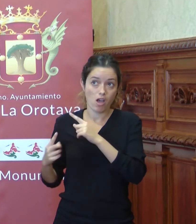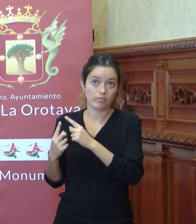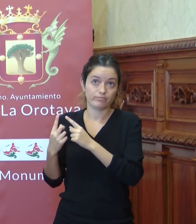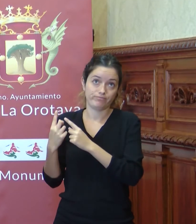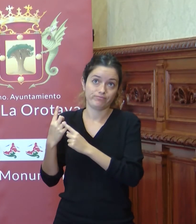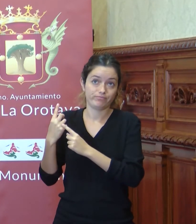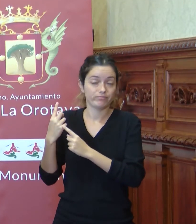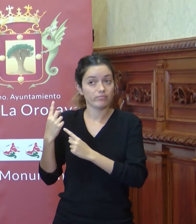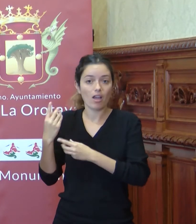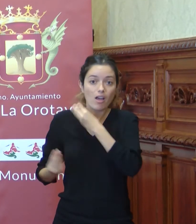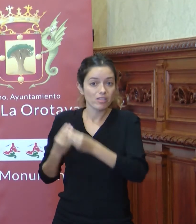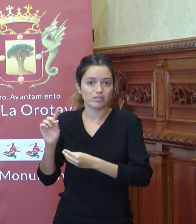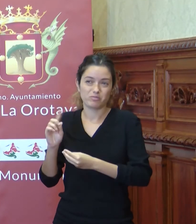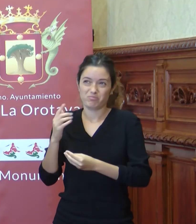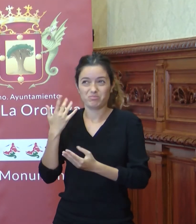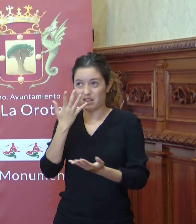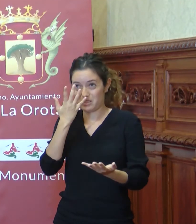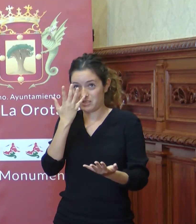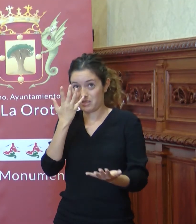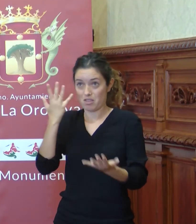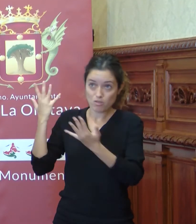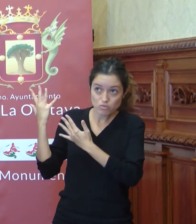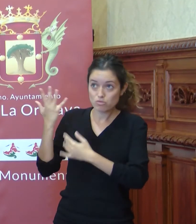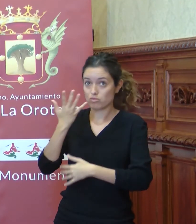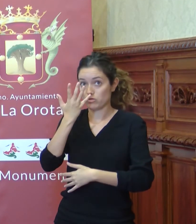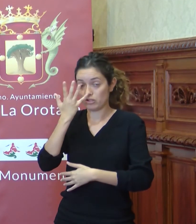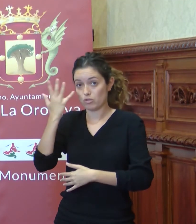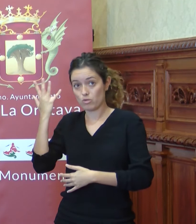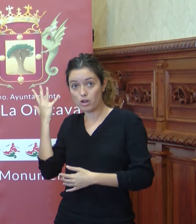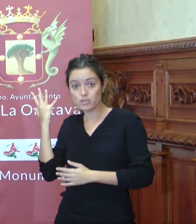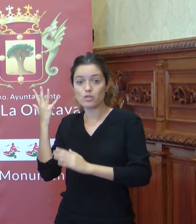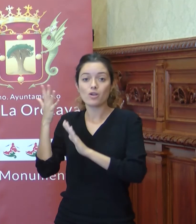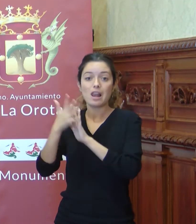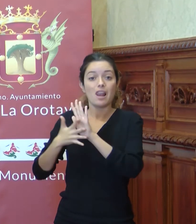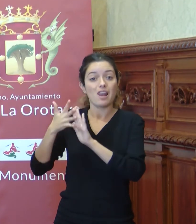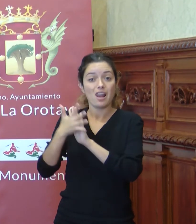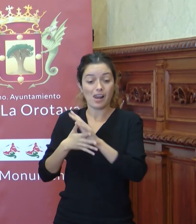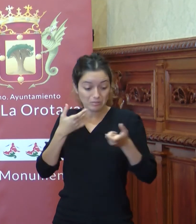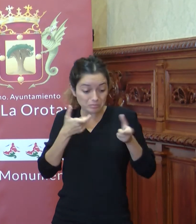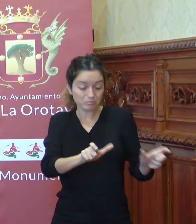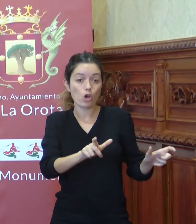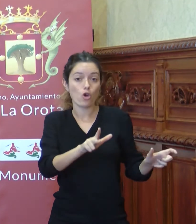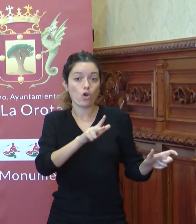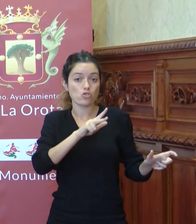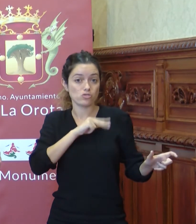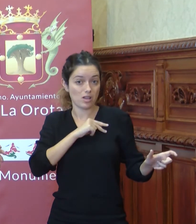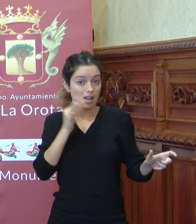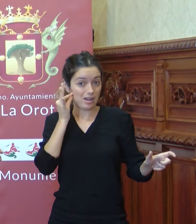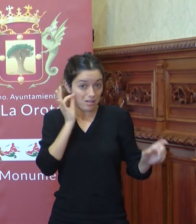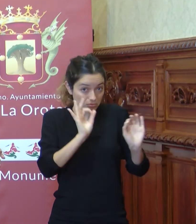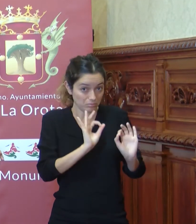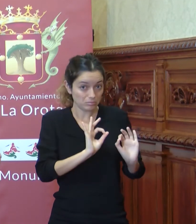años, ocho años, ocho años, que estamos hablando de tener incluso unas concejalías específicas que han ido